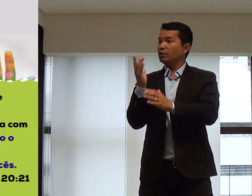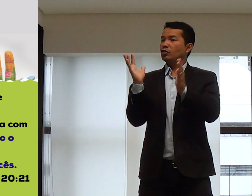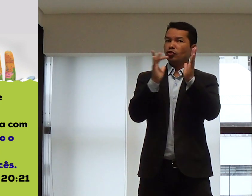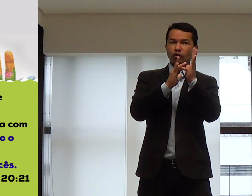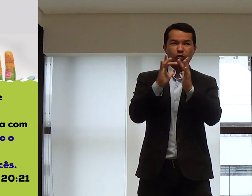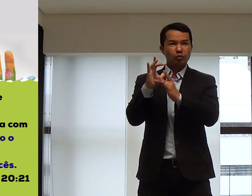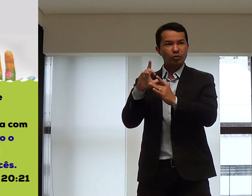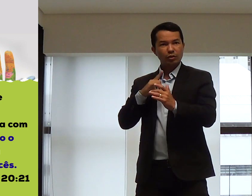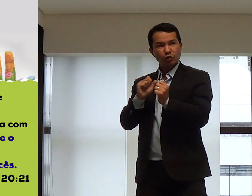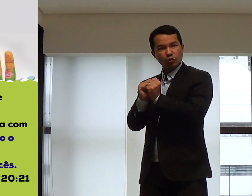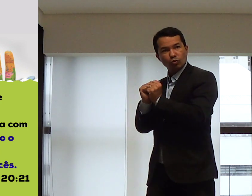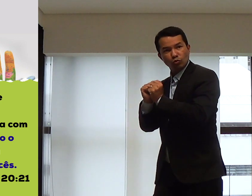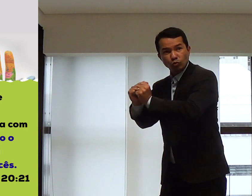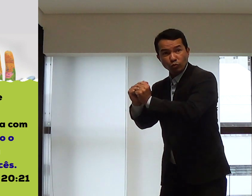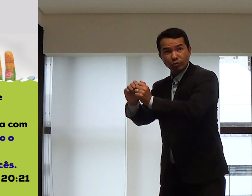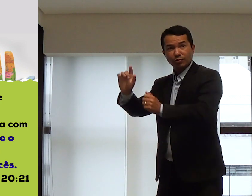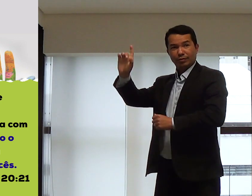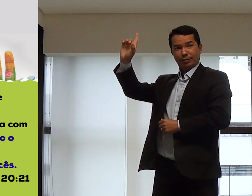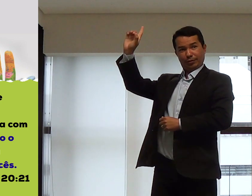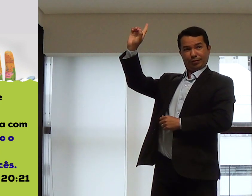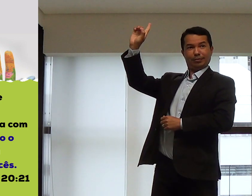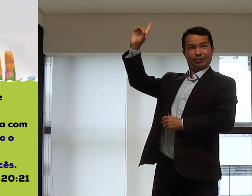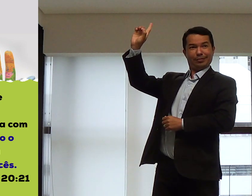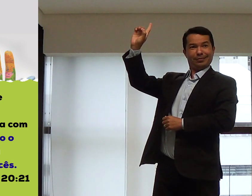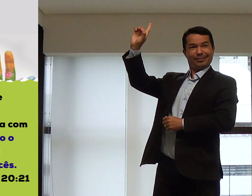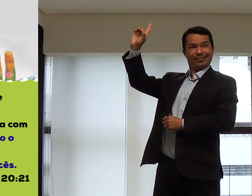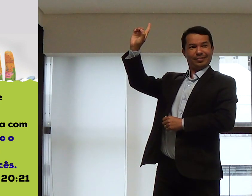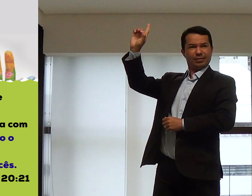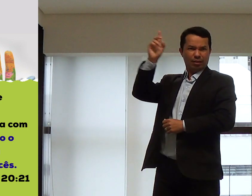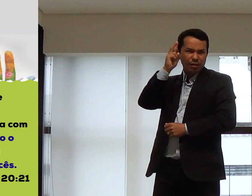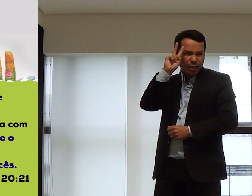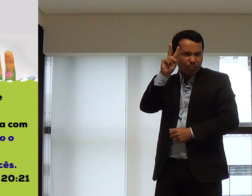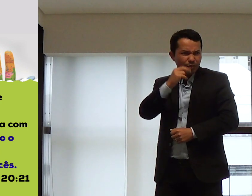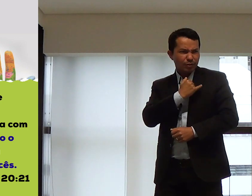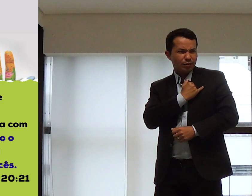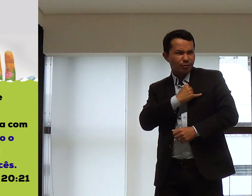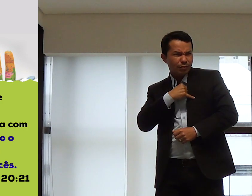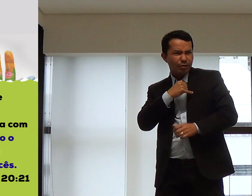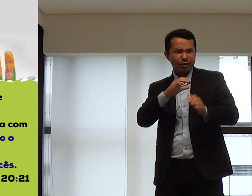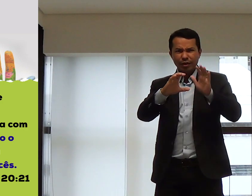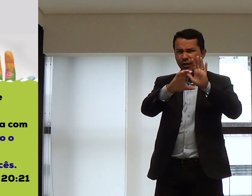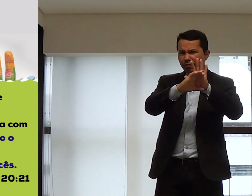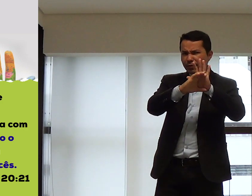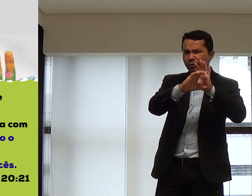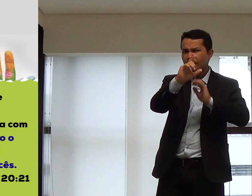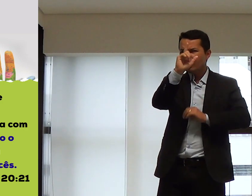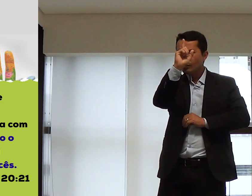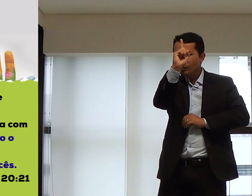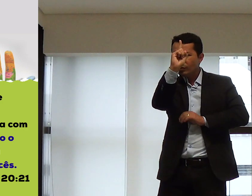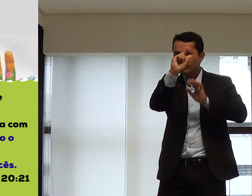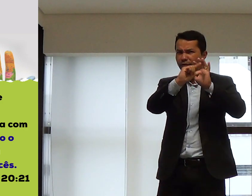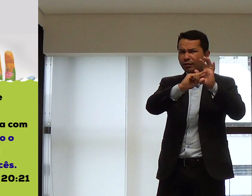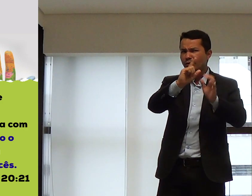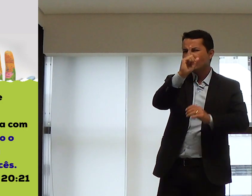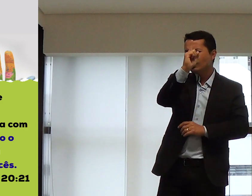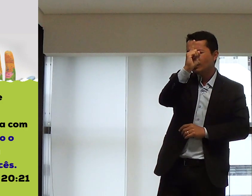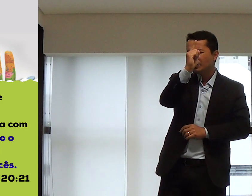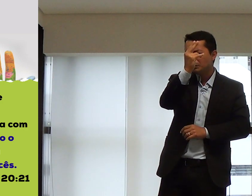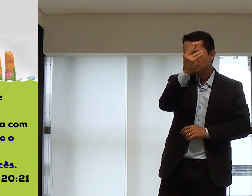o mundo estava ali junto com Jesus. E viu que Jesus é Deus. E